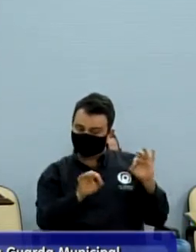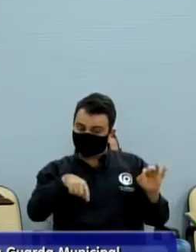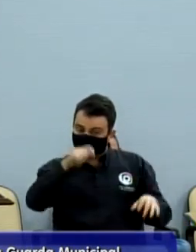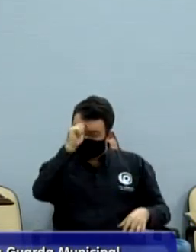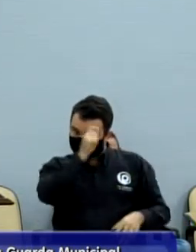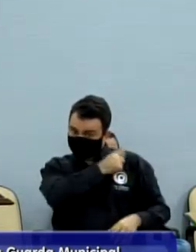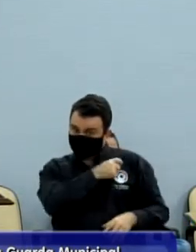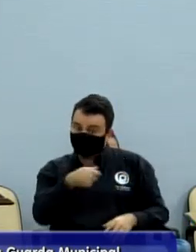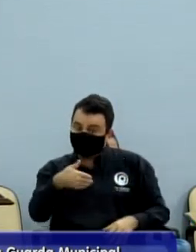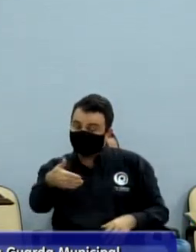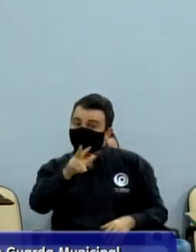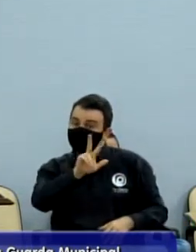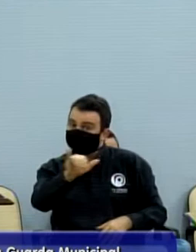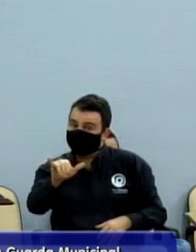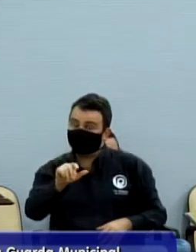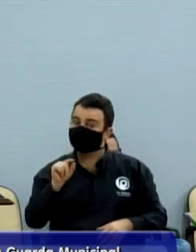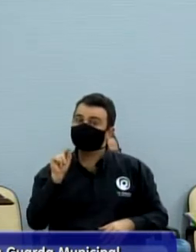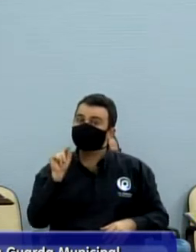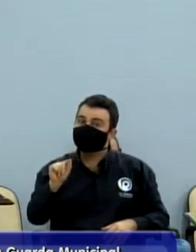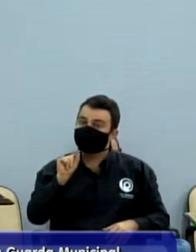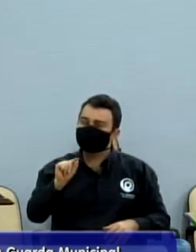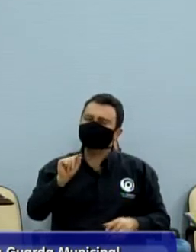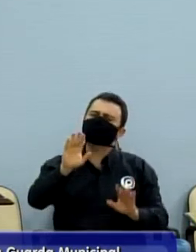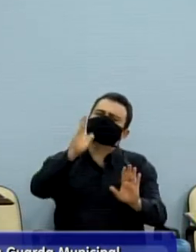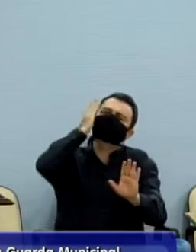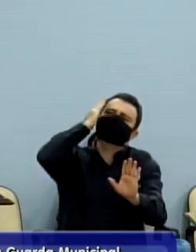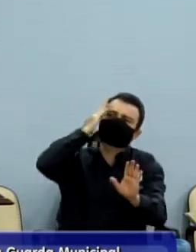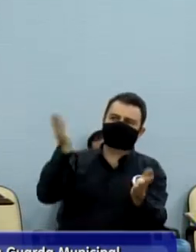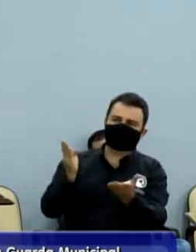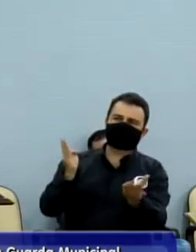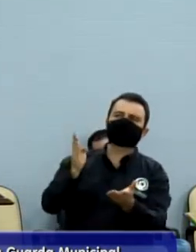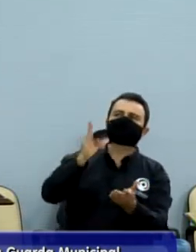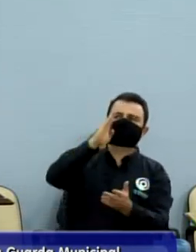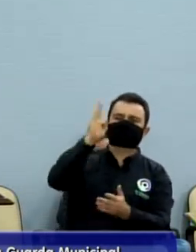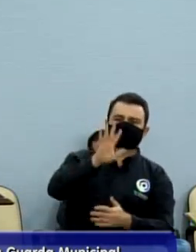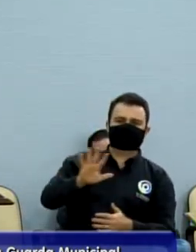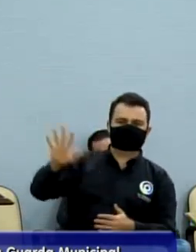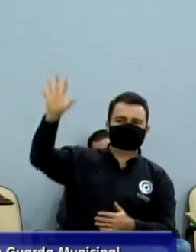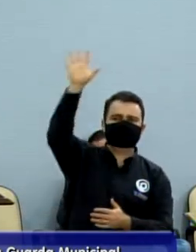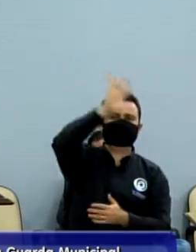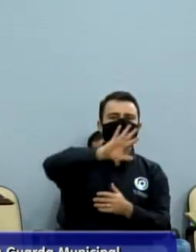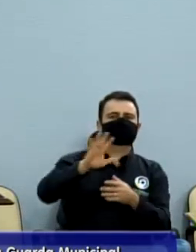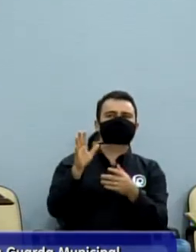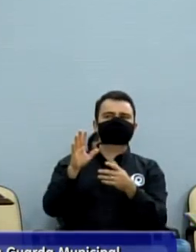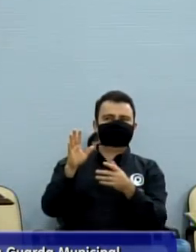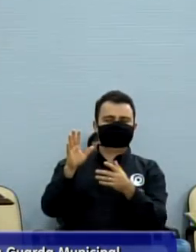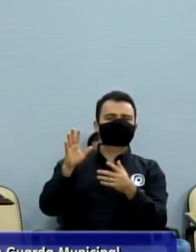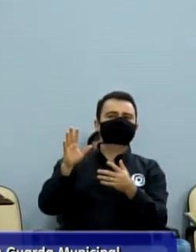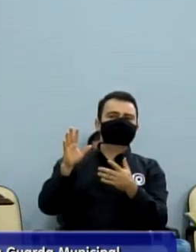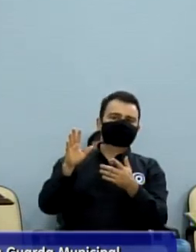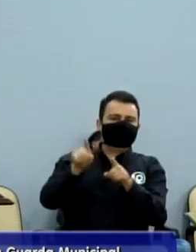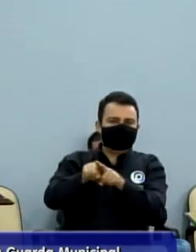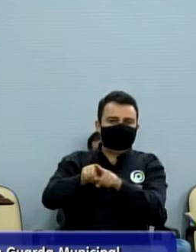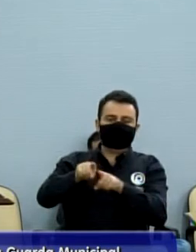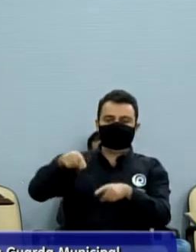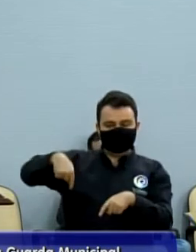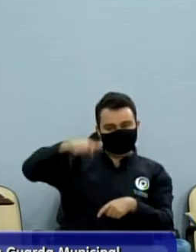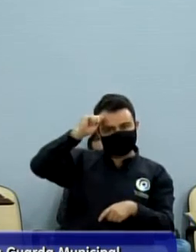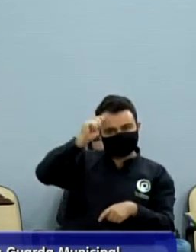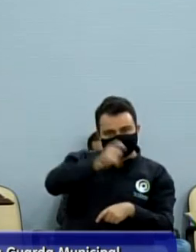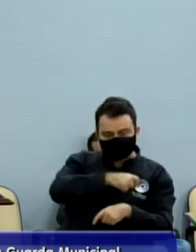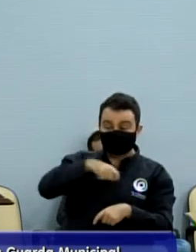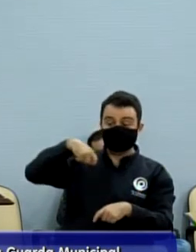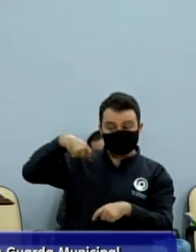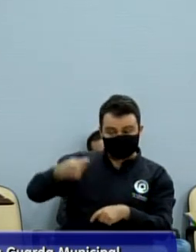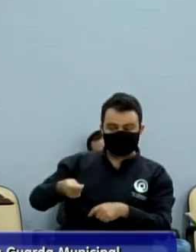aproveitando aí o momento político do nosso Estado, onde a nossa região agora é região metropolitana. Nós